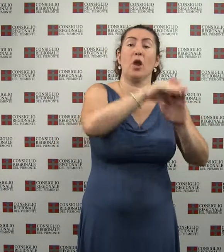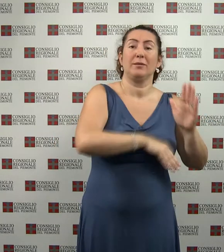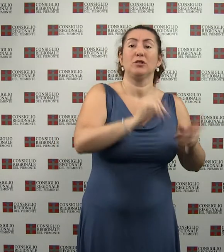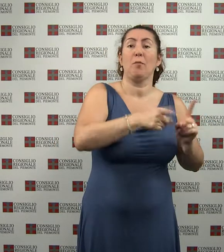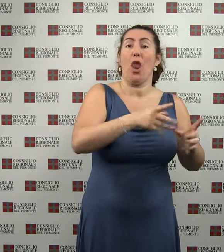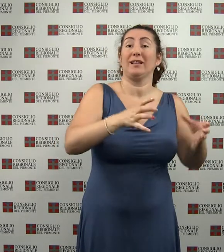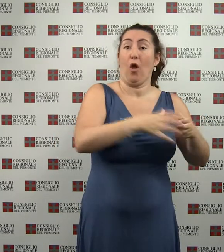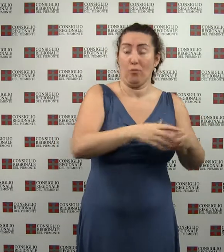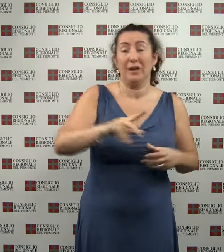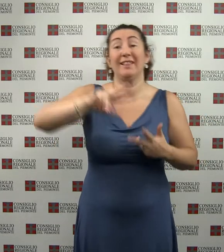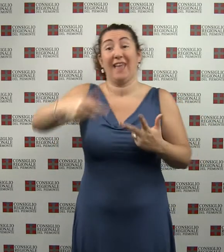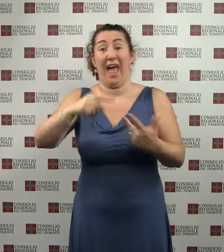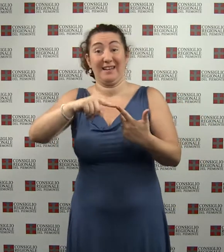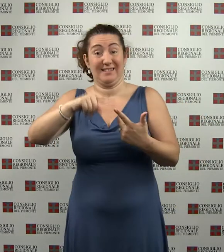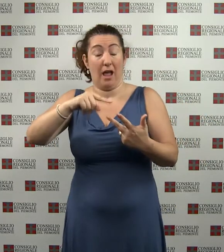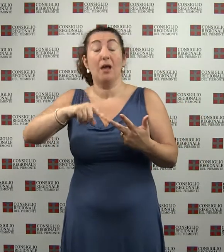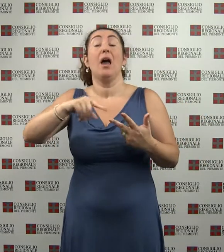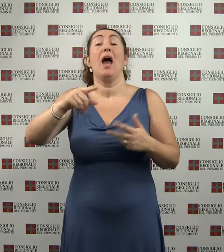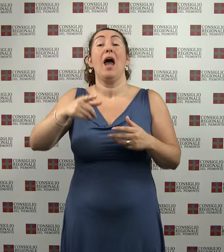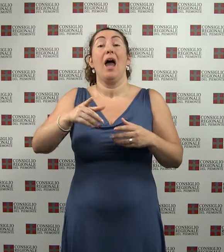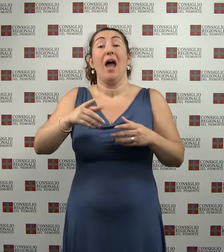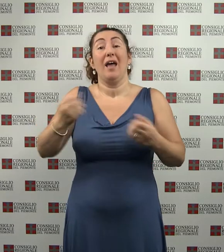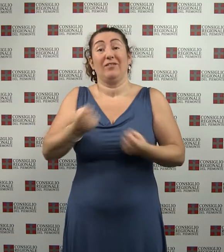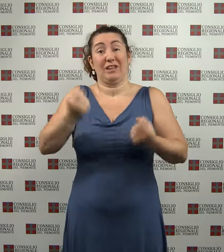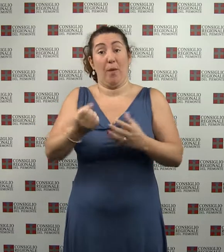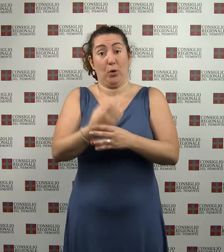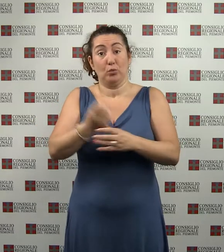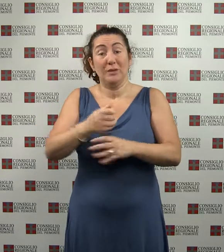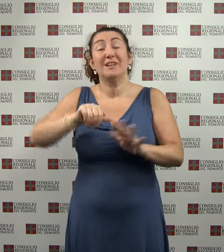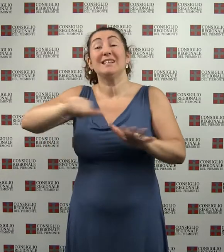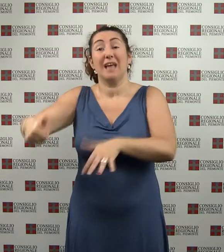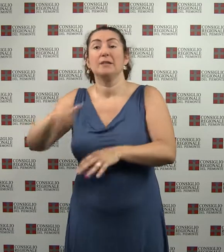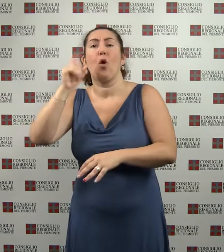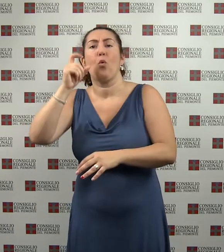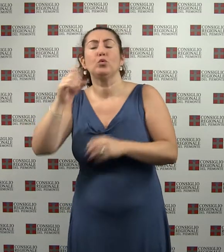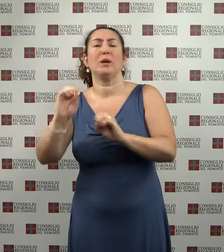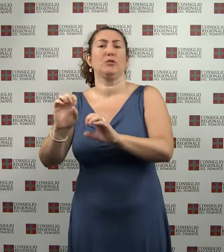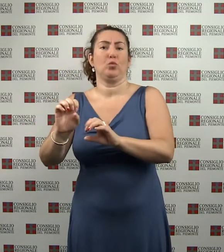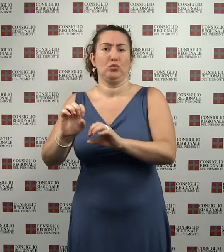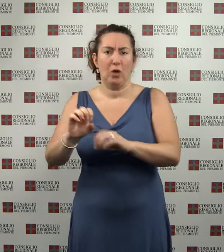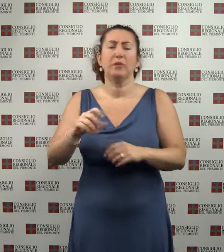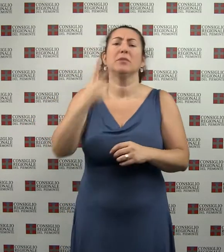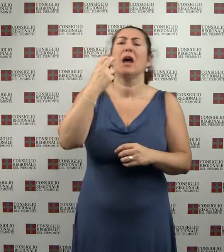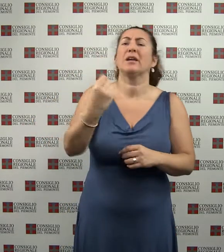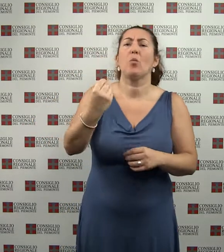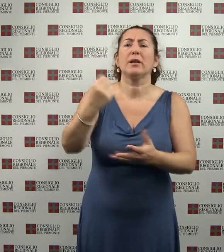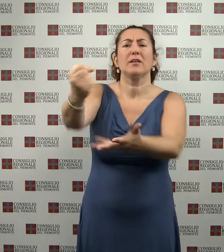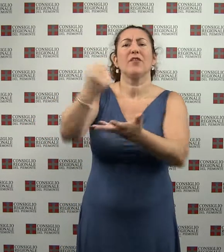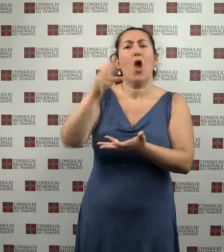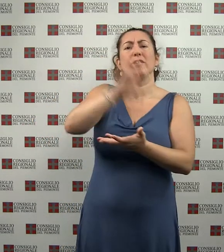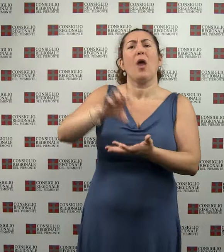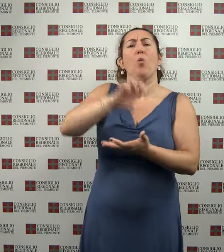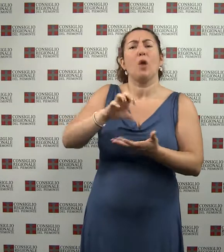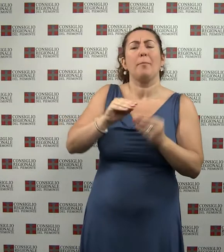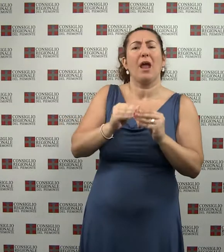Terza, Attività Produttive e Sesta, Cultura e Istruzione, per l'informativa della Giunta in merito ai fondi europei e la Seconda